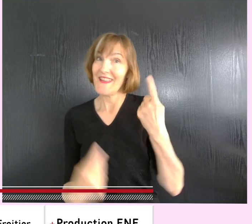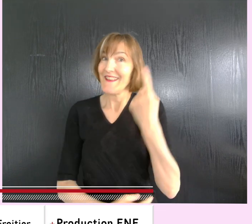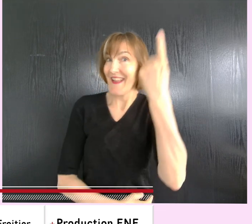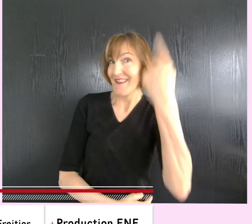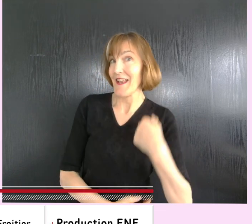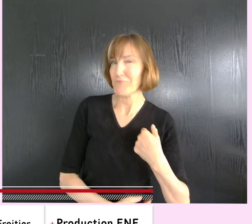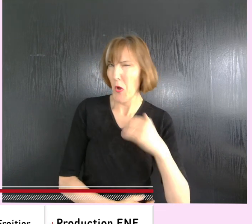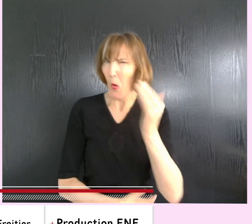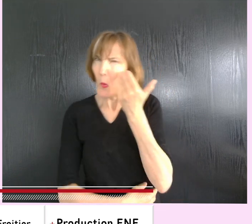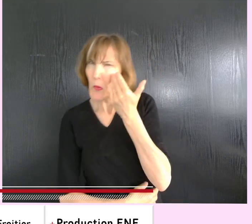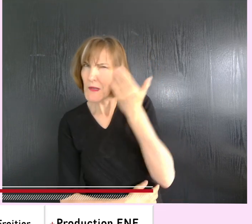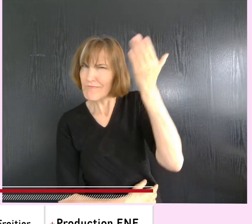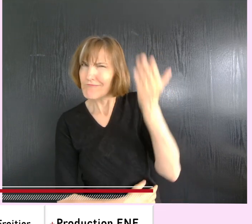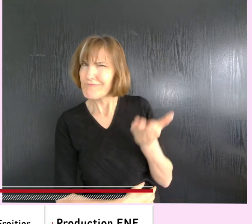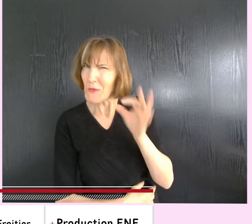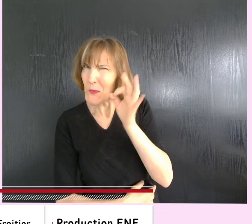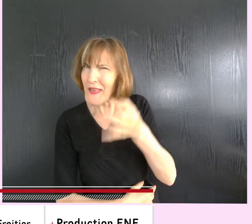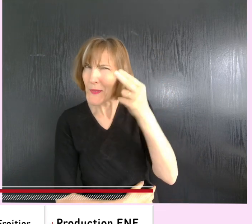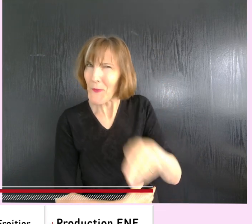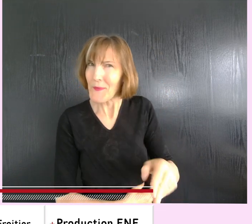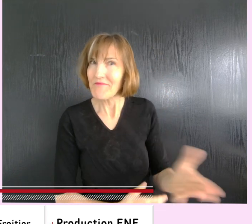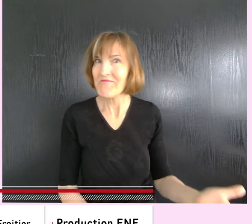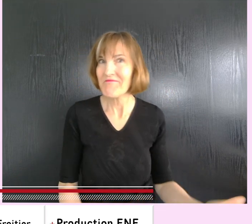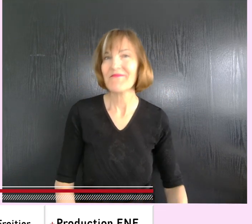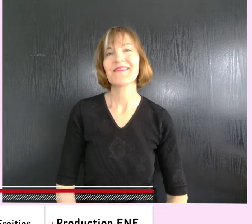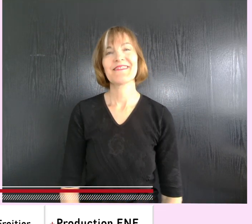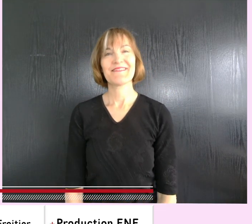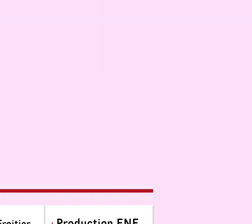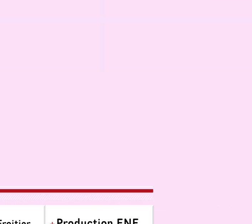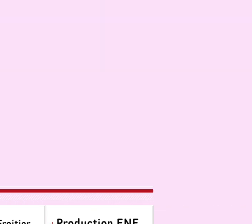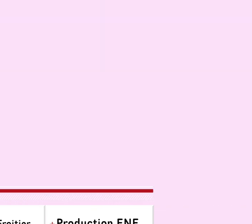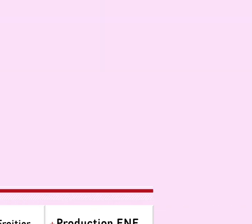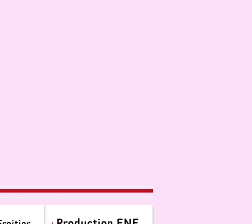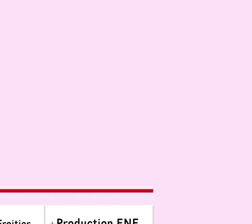éternelle, l'avez-vous reconnu ?